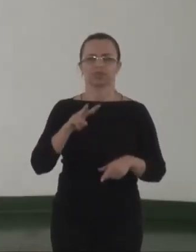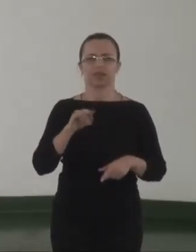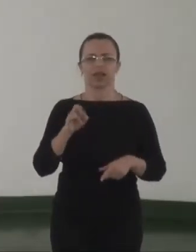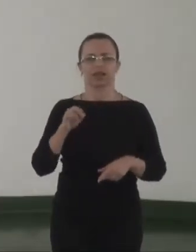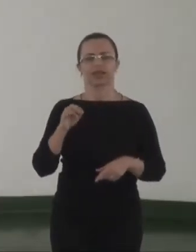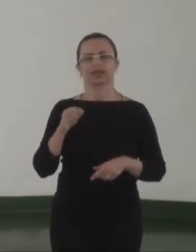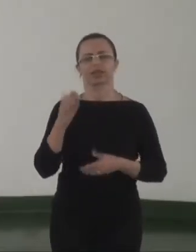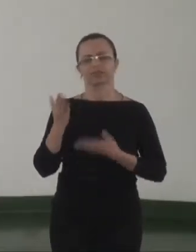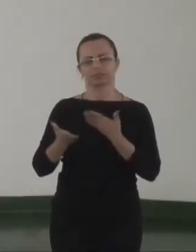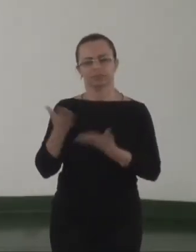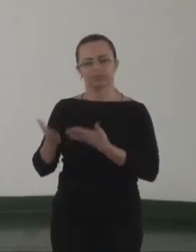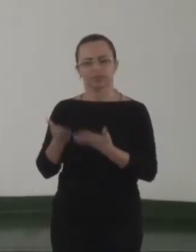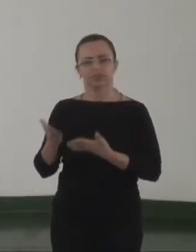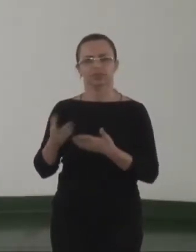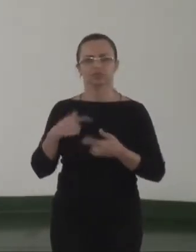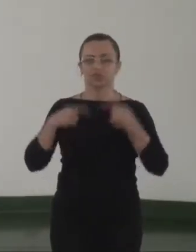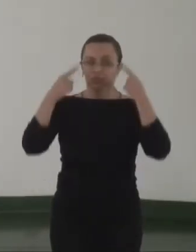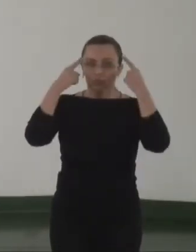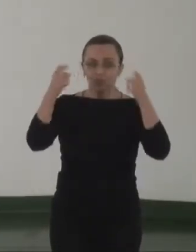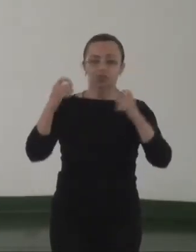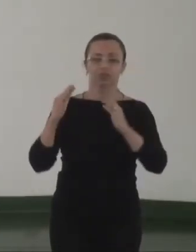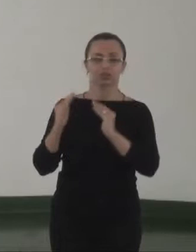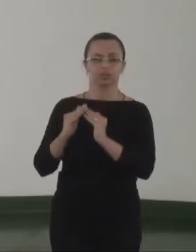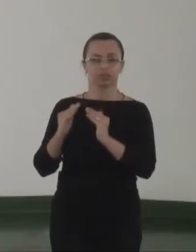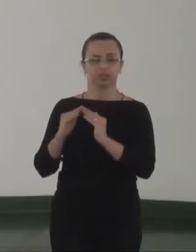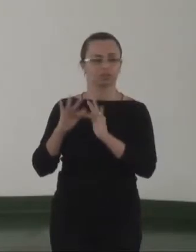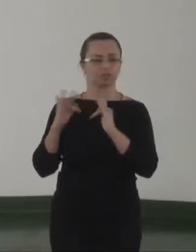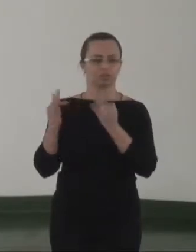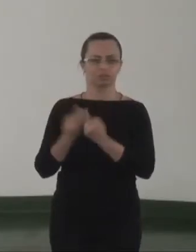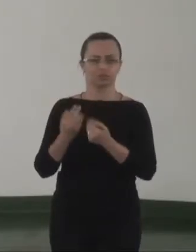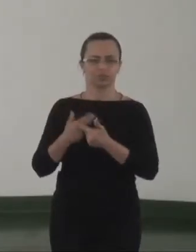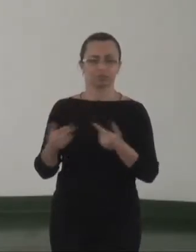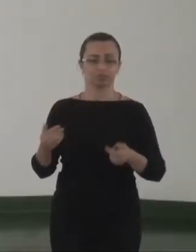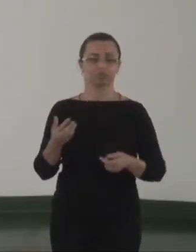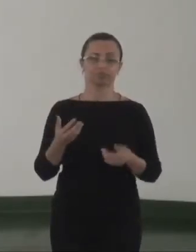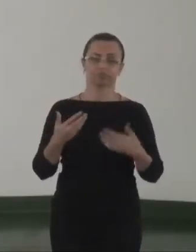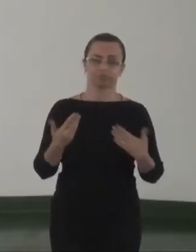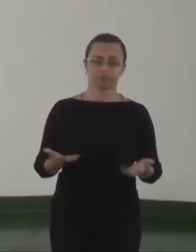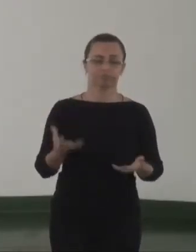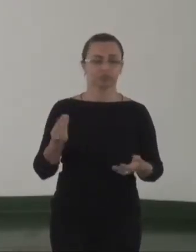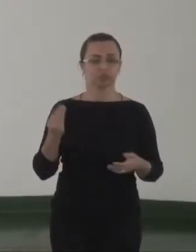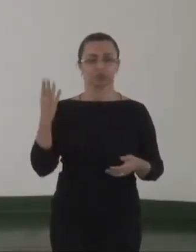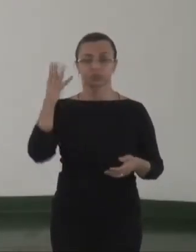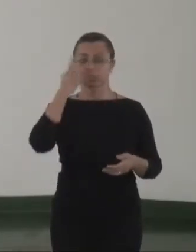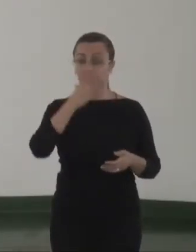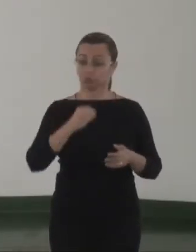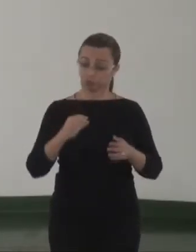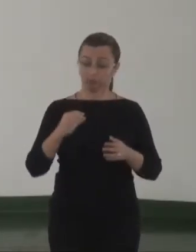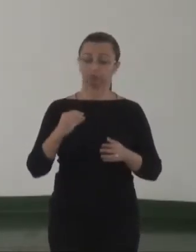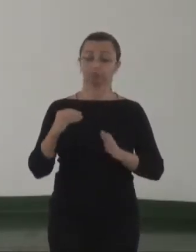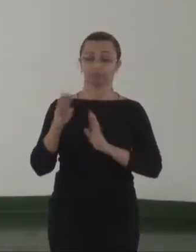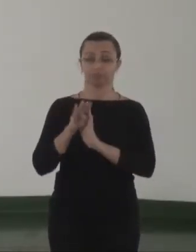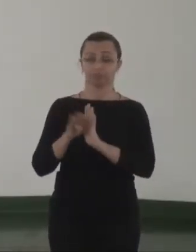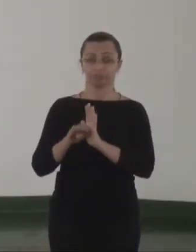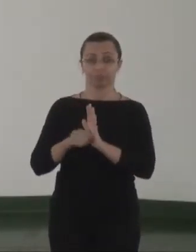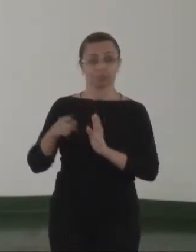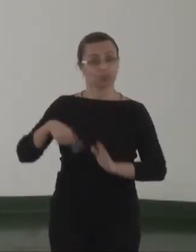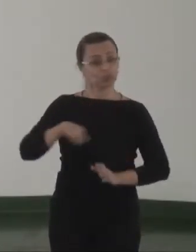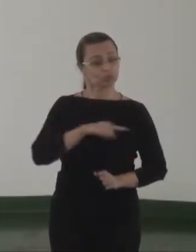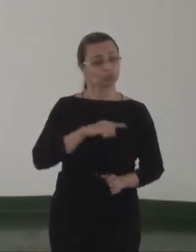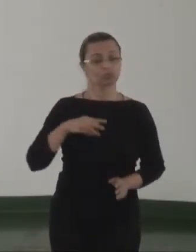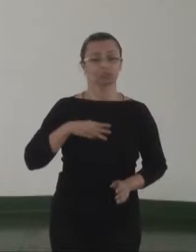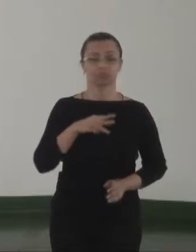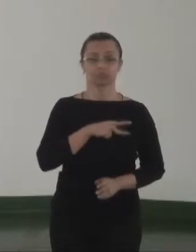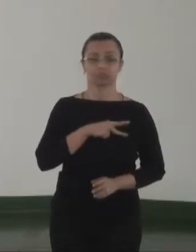atendimento, de violência doméstica, enfim. É muito bonito o programa, mas nós do Ministério